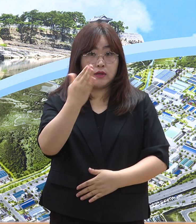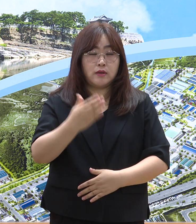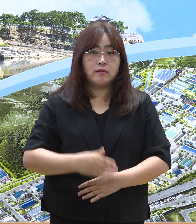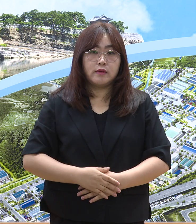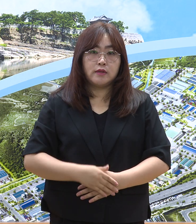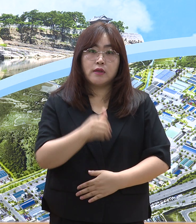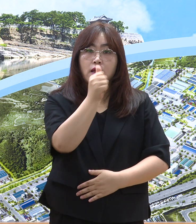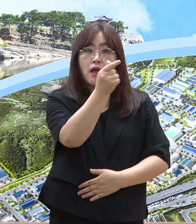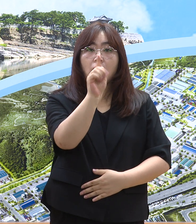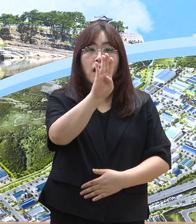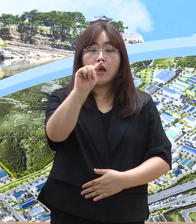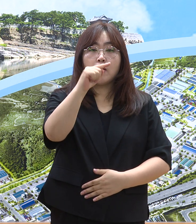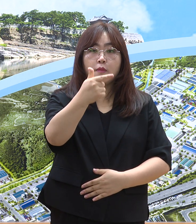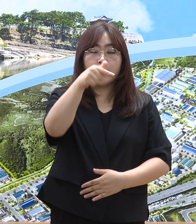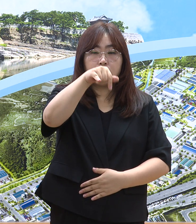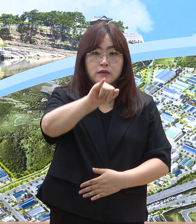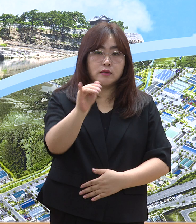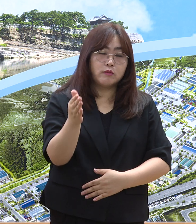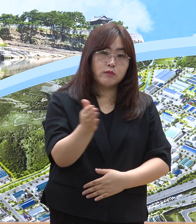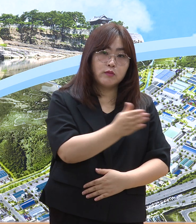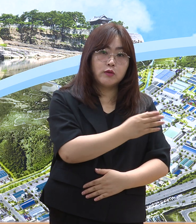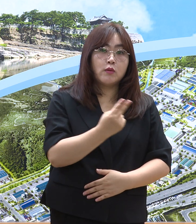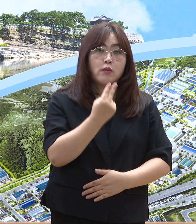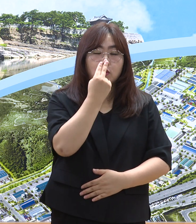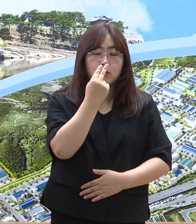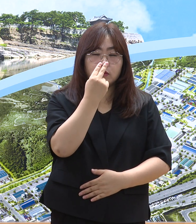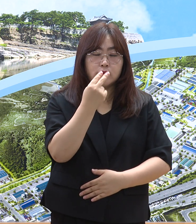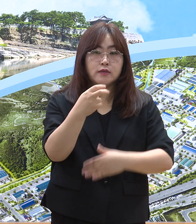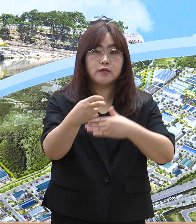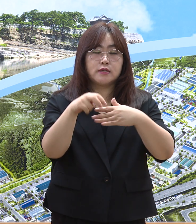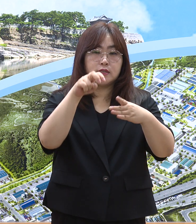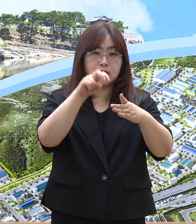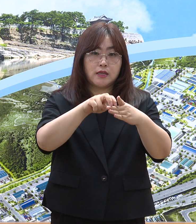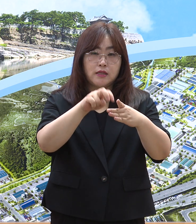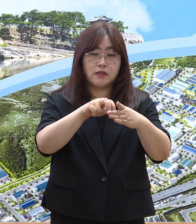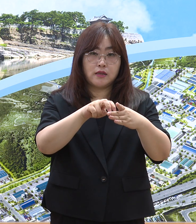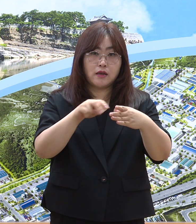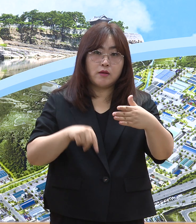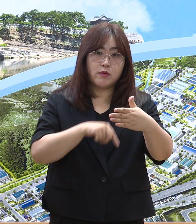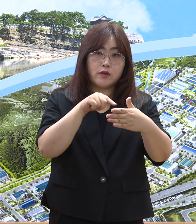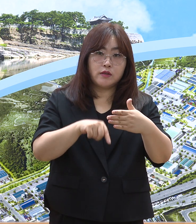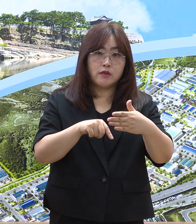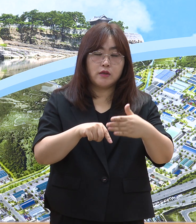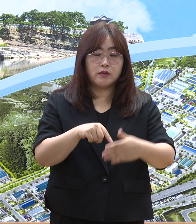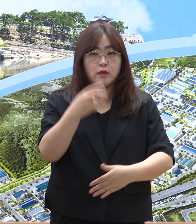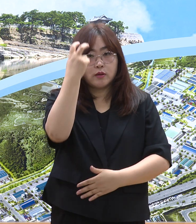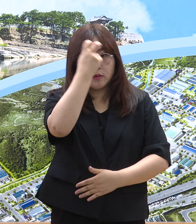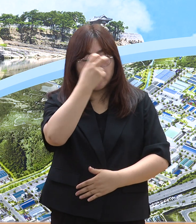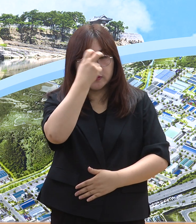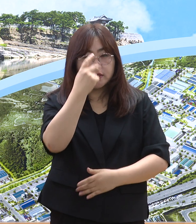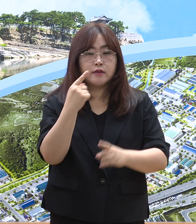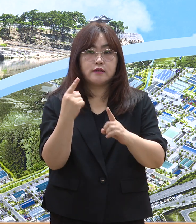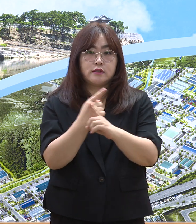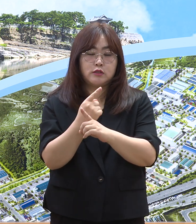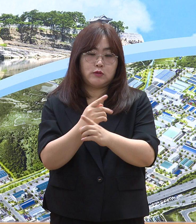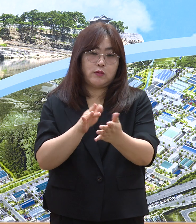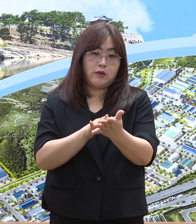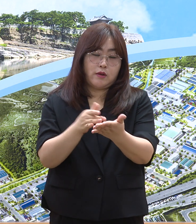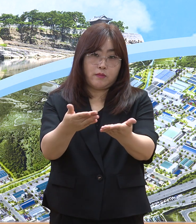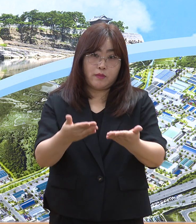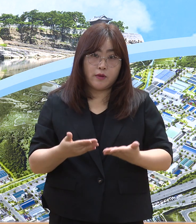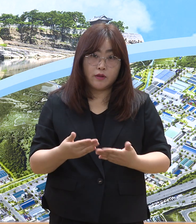하반기부터는 호흡기 환자진료센터 중 유전상자의 검사, 코로나19 치료제 처방,